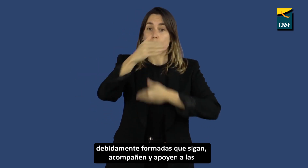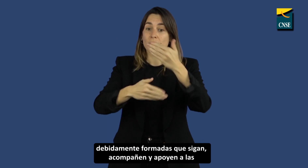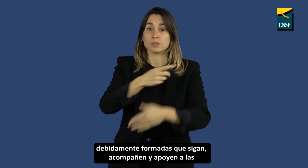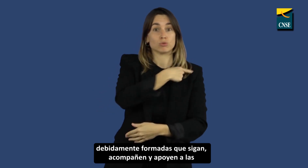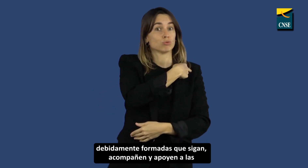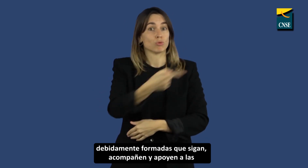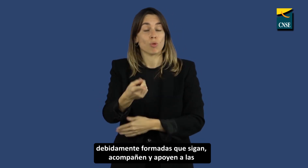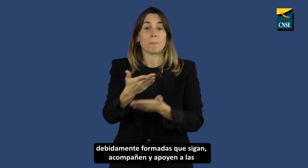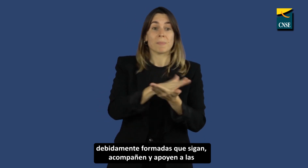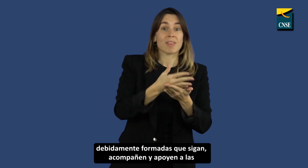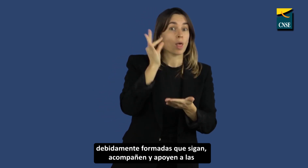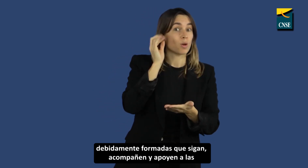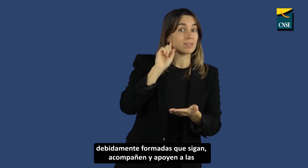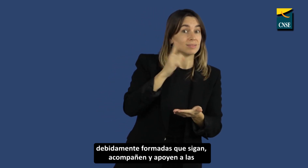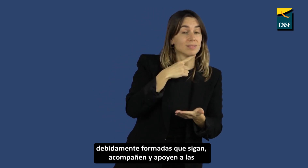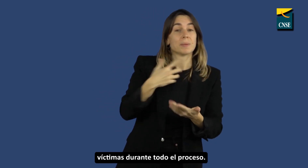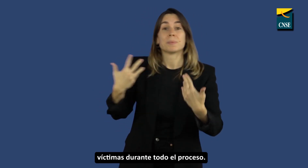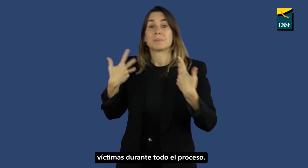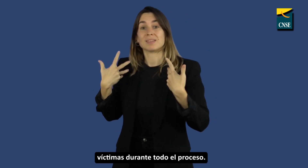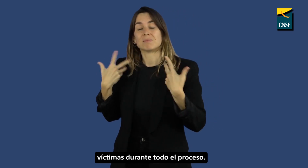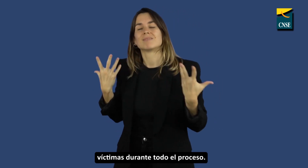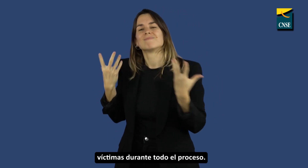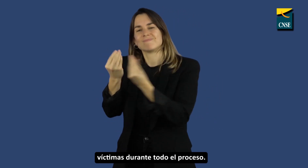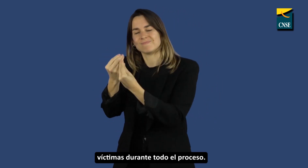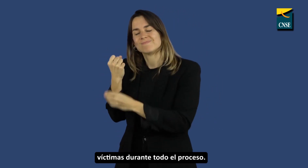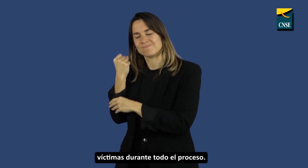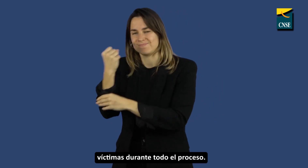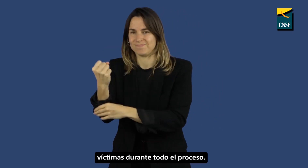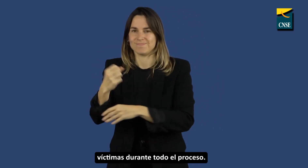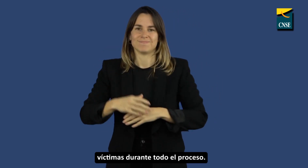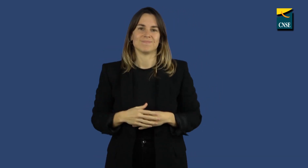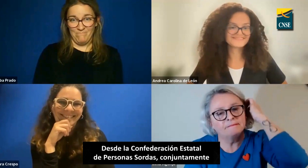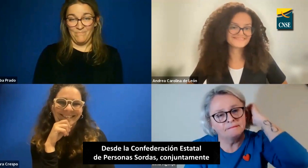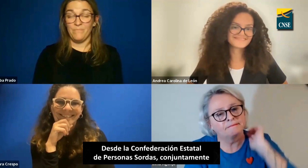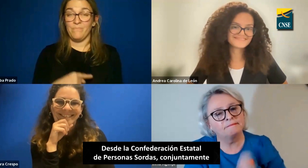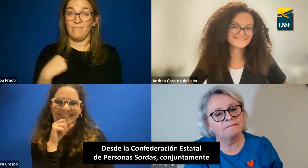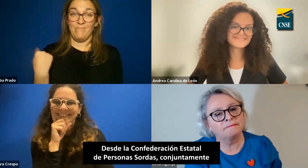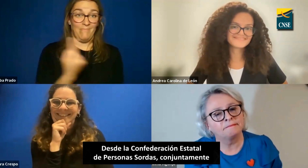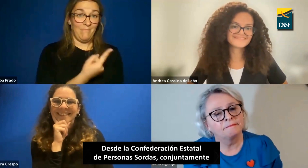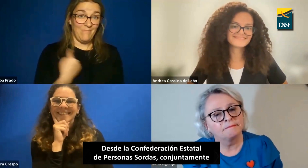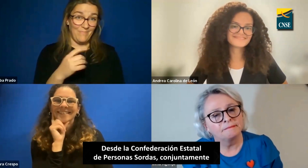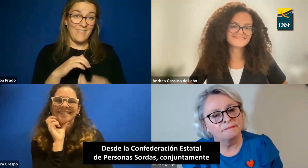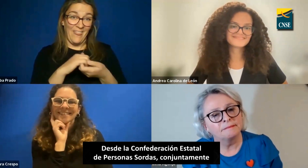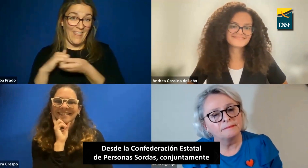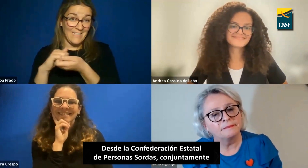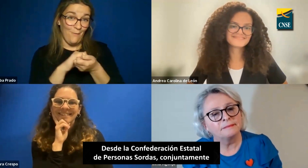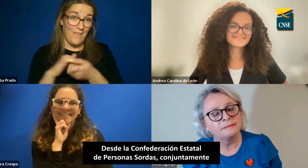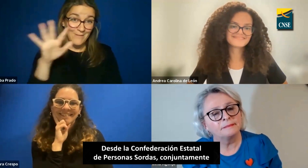debidamente formadas que sigan, acompañen y apoyen a las víctimas durante todo el proceso. Desde la